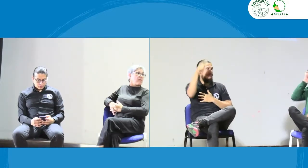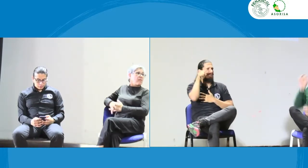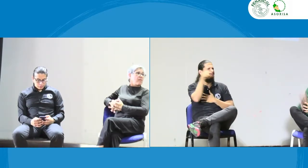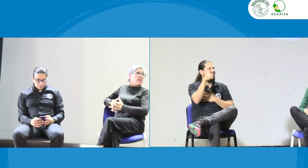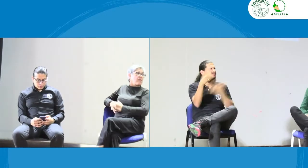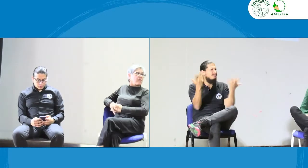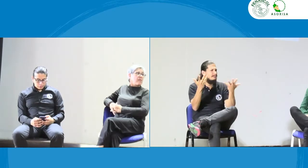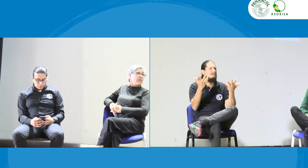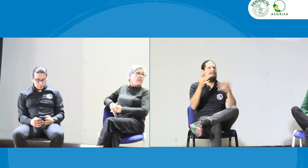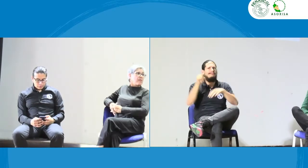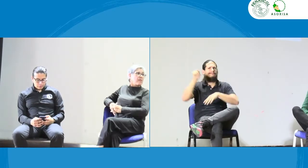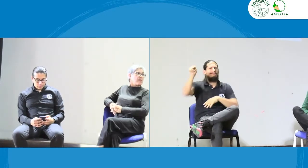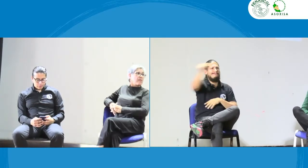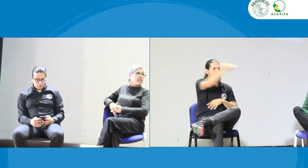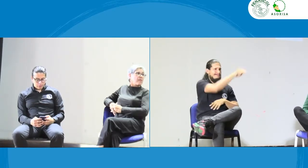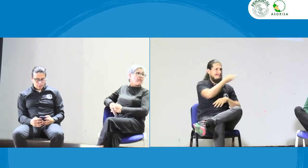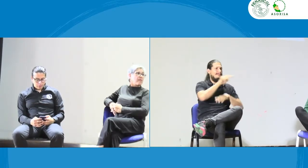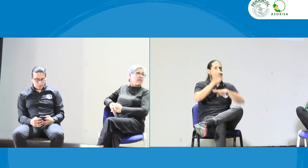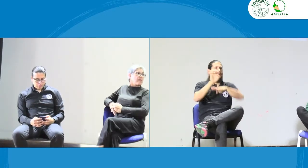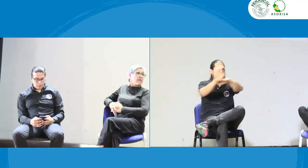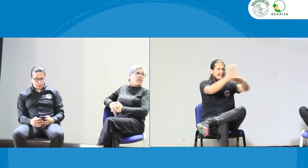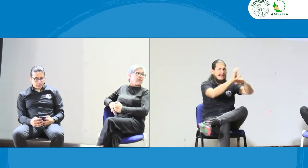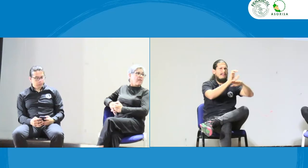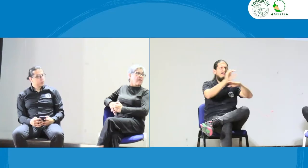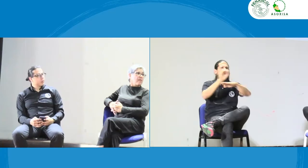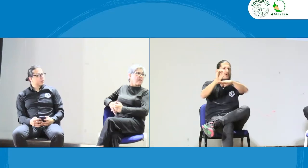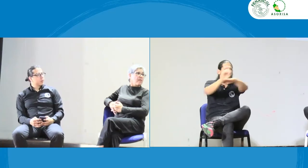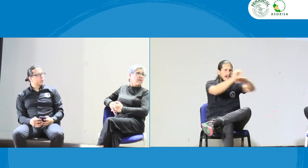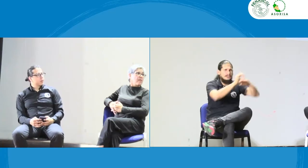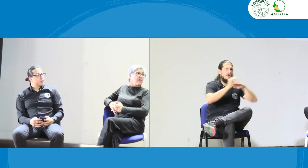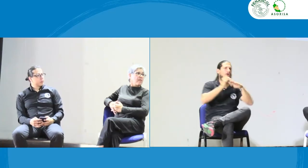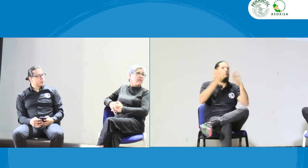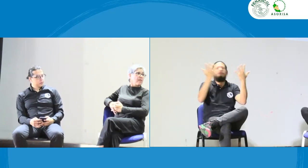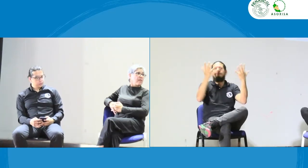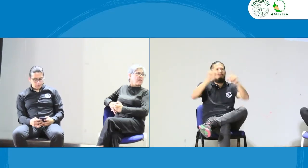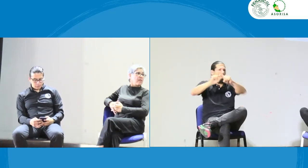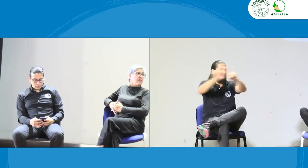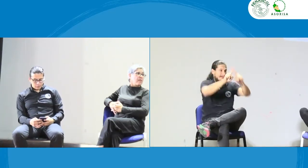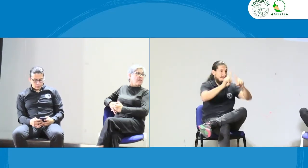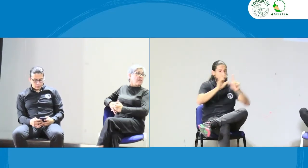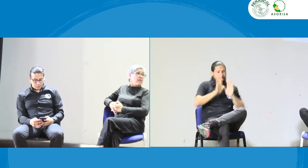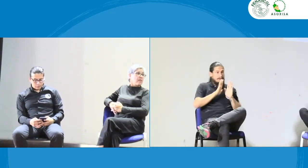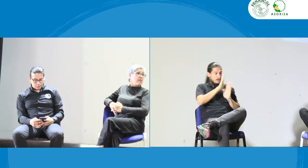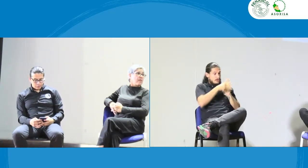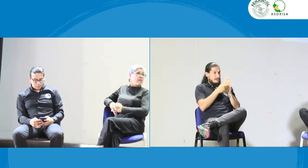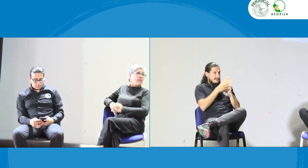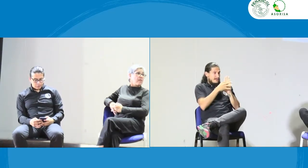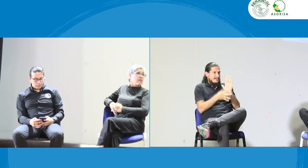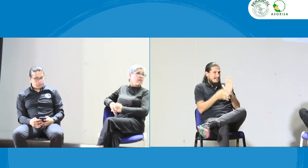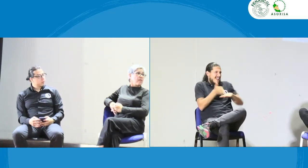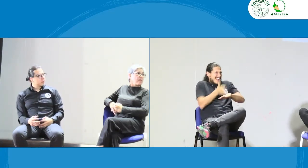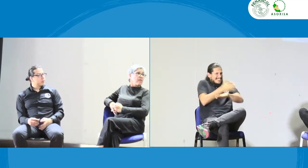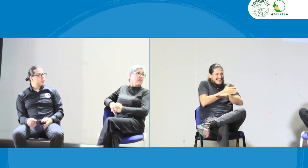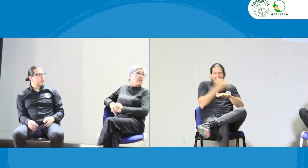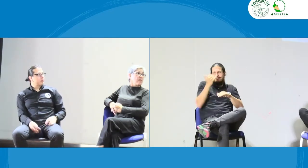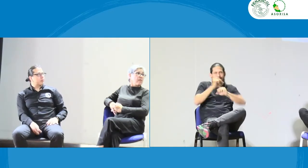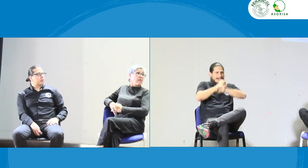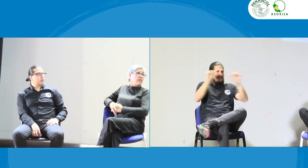lado a unos retos. ¿Cuáles son esos retos? Esas entidades, organizaciones, instituciones y demás. Ya esta